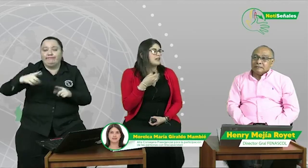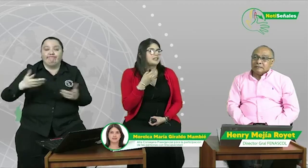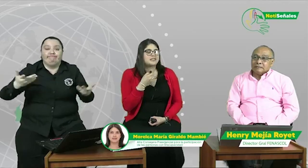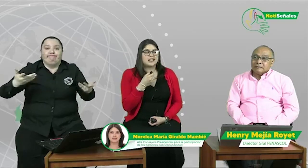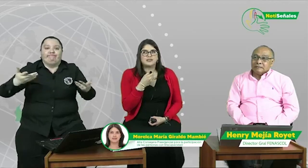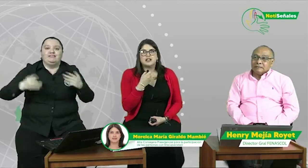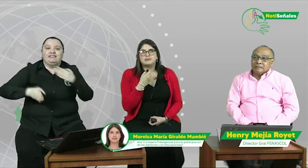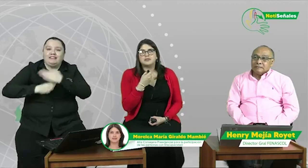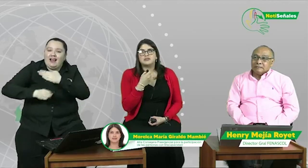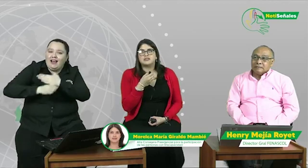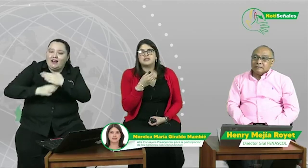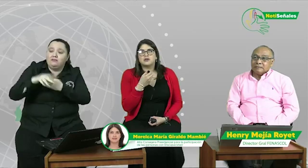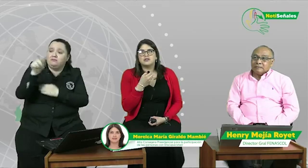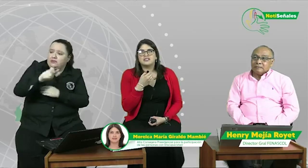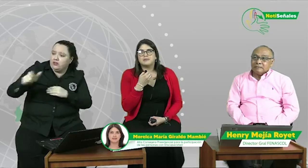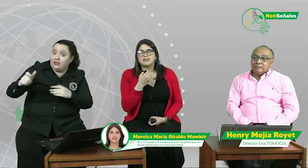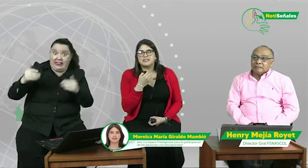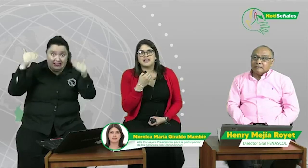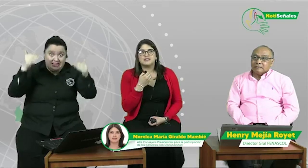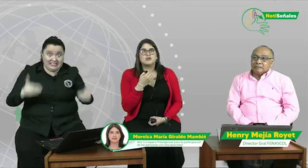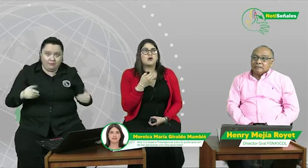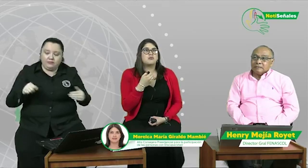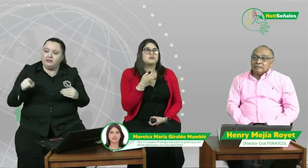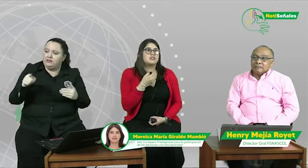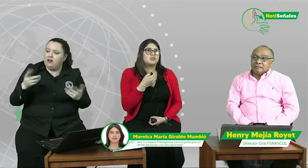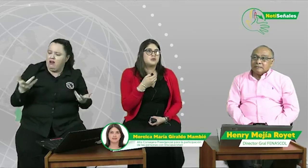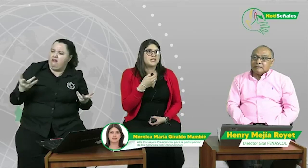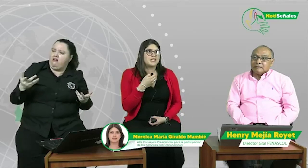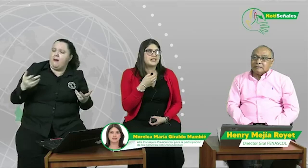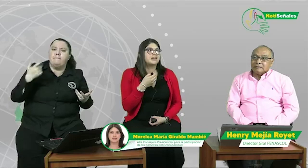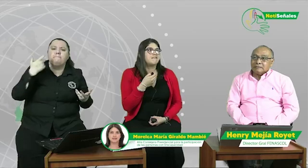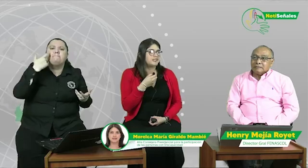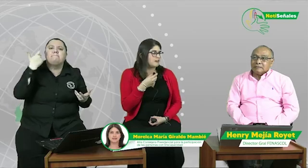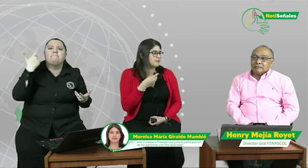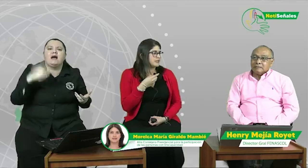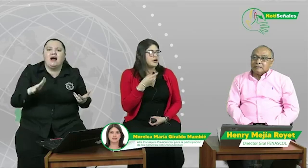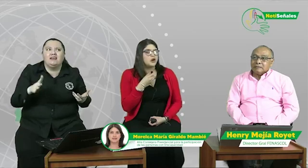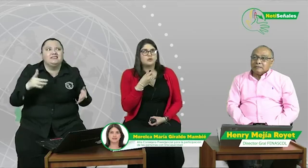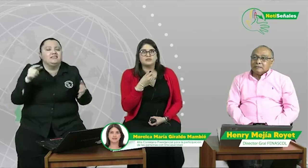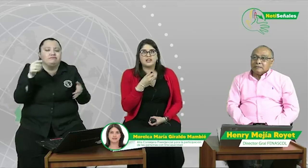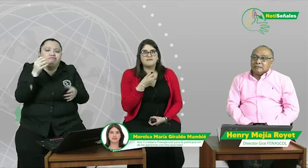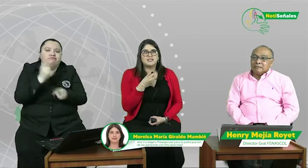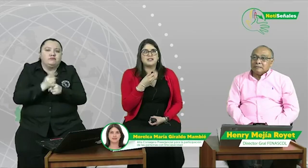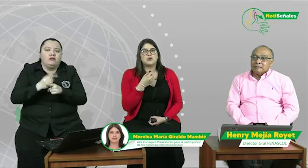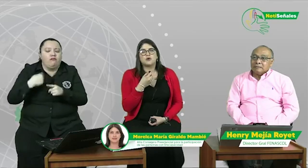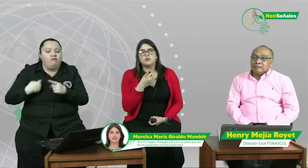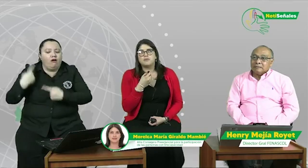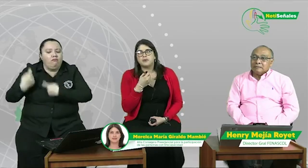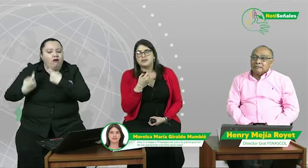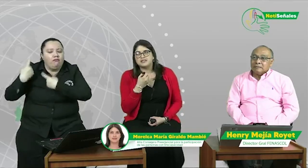tratando a las personas con discapacidad como si tuvieran efectivamente un déficit o como el pobrecito.